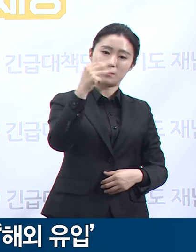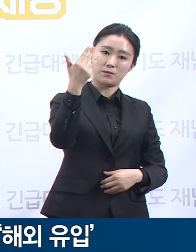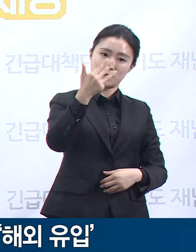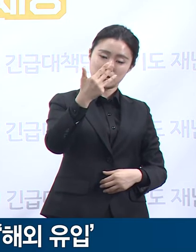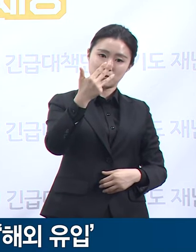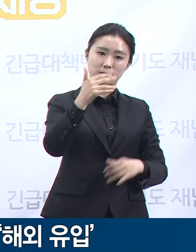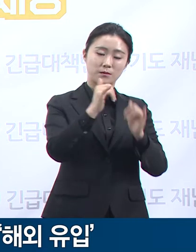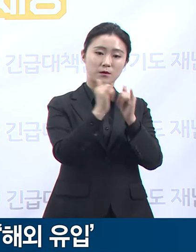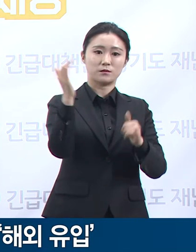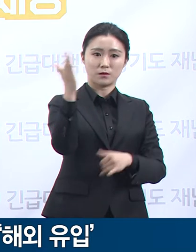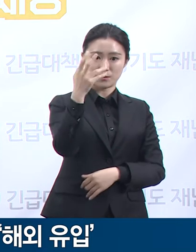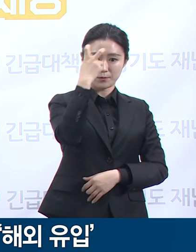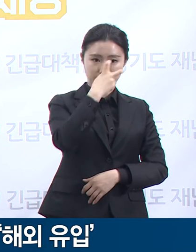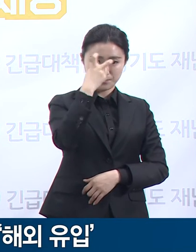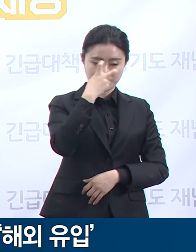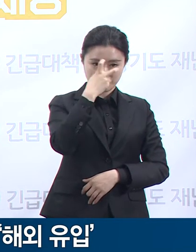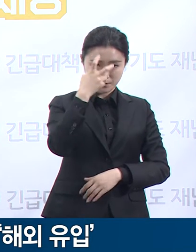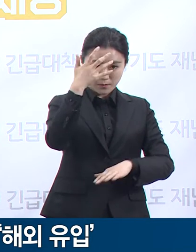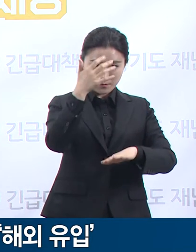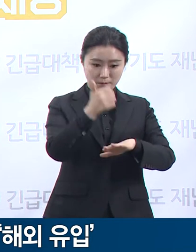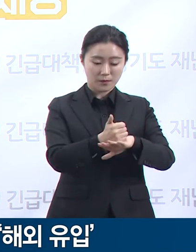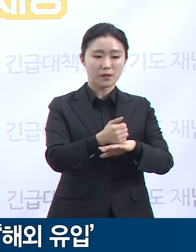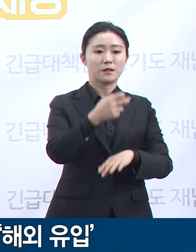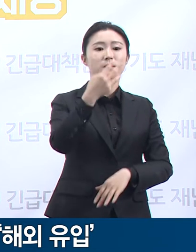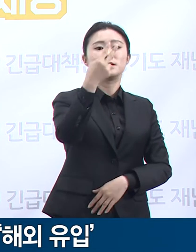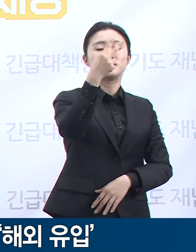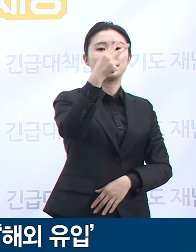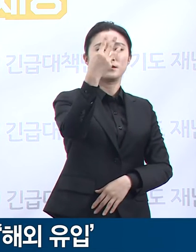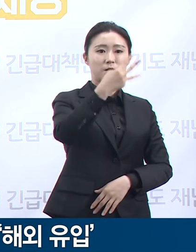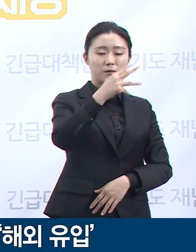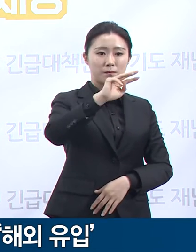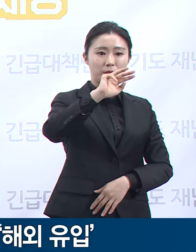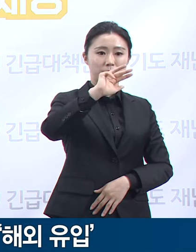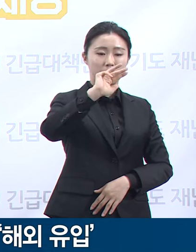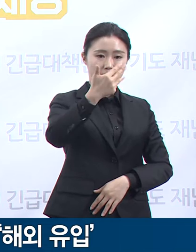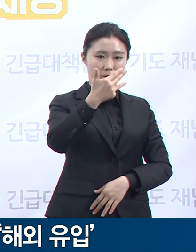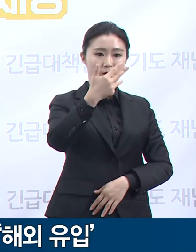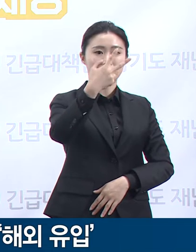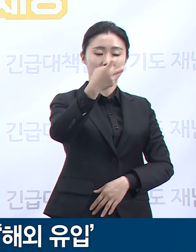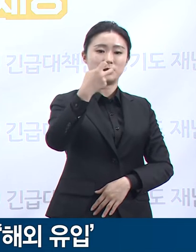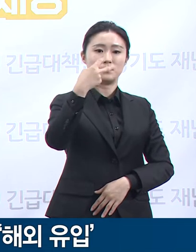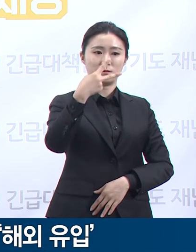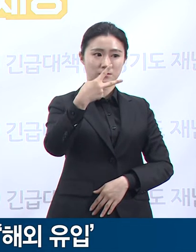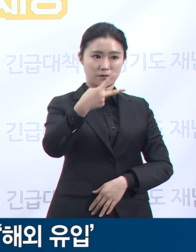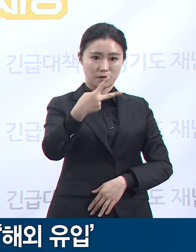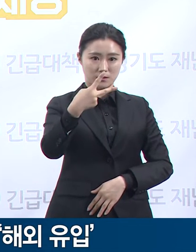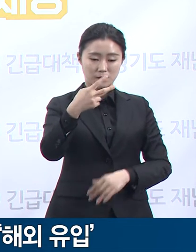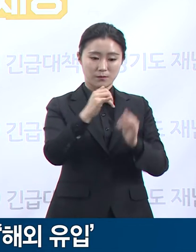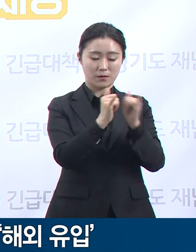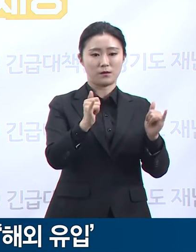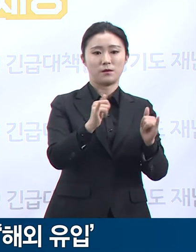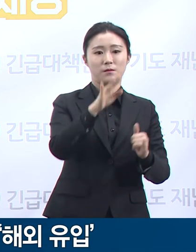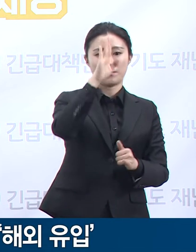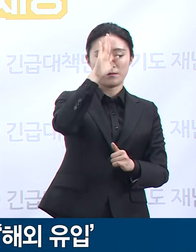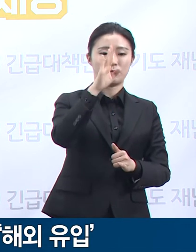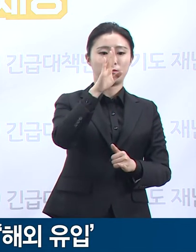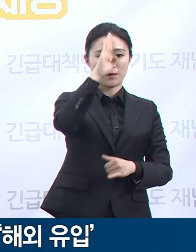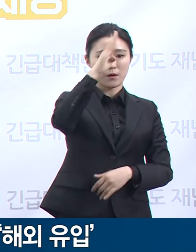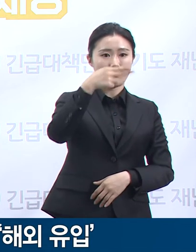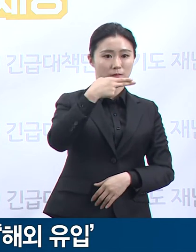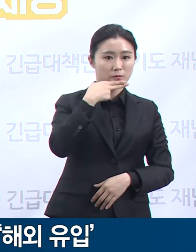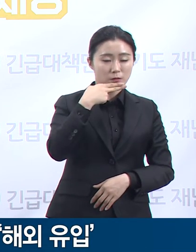진단검사를 실시하여 38,225명이 음성 판정을, 94명이 양성 판정을 받았고